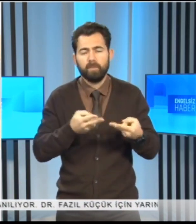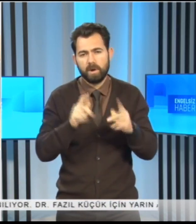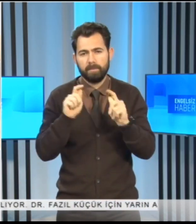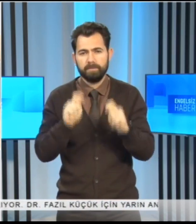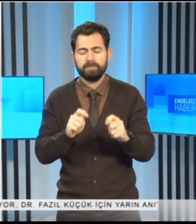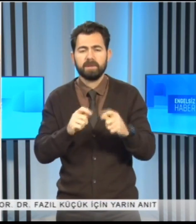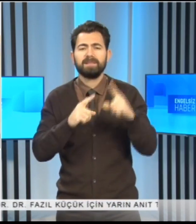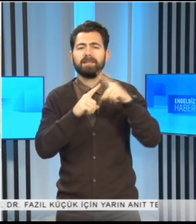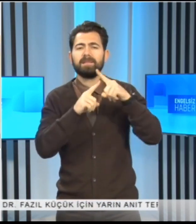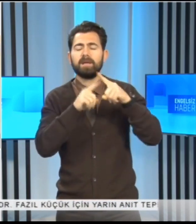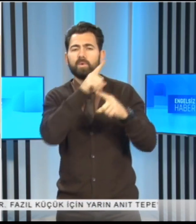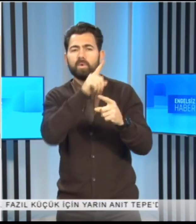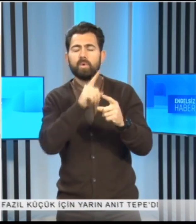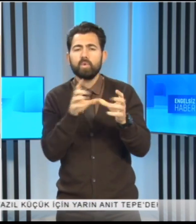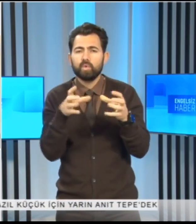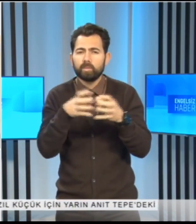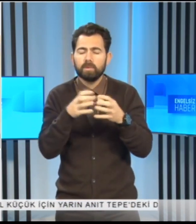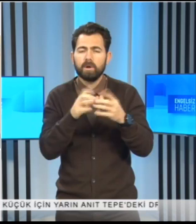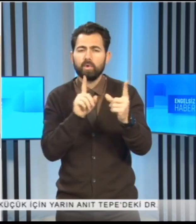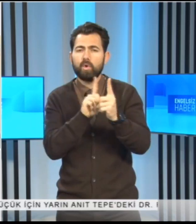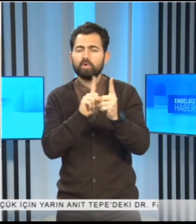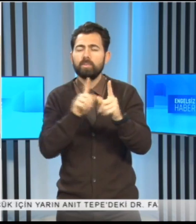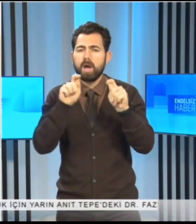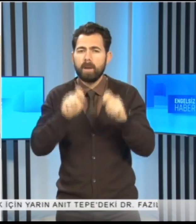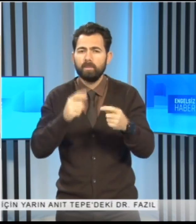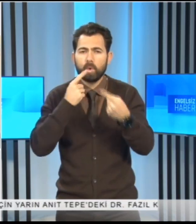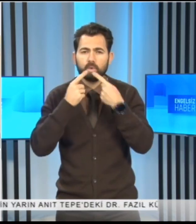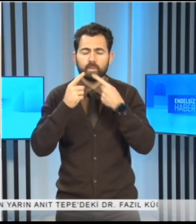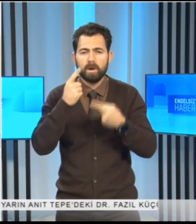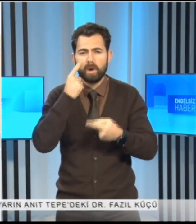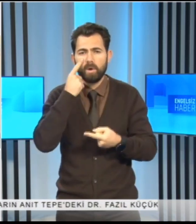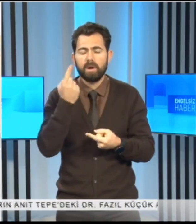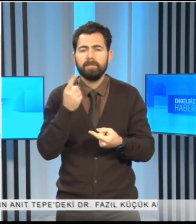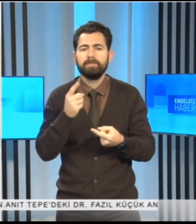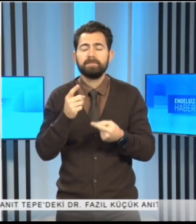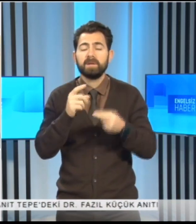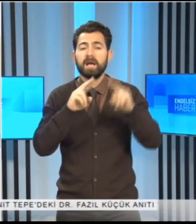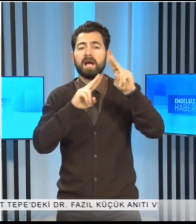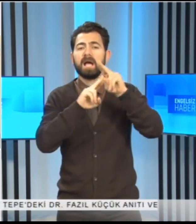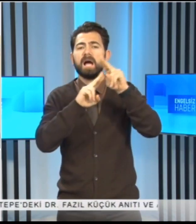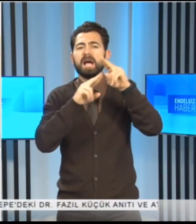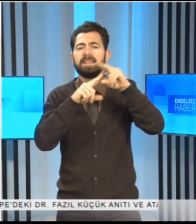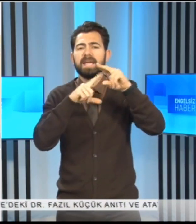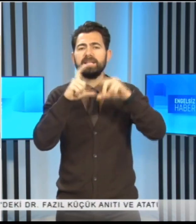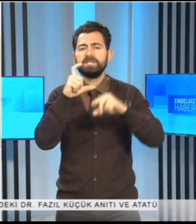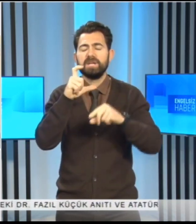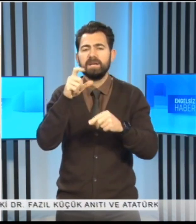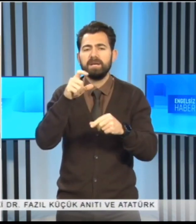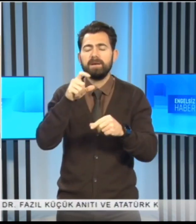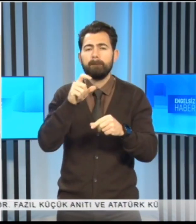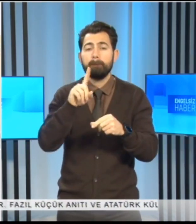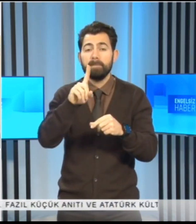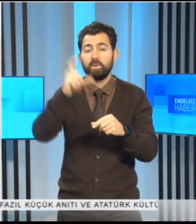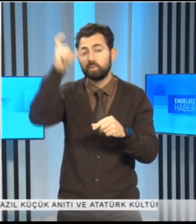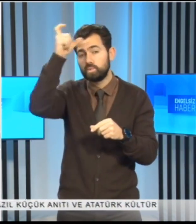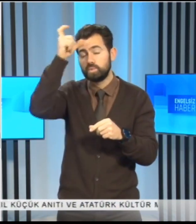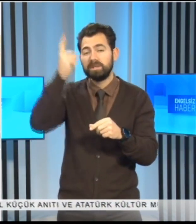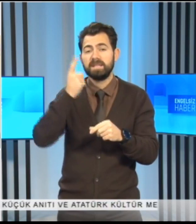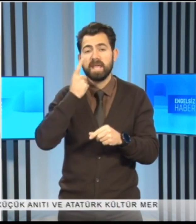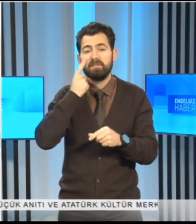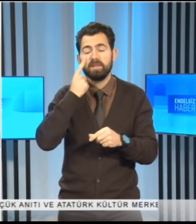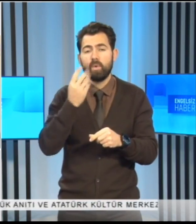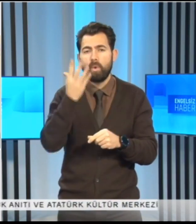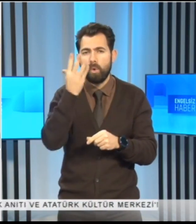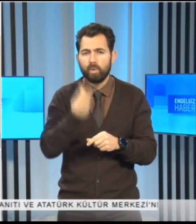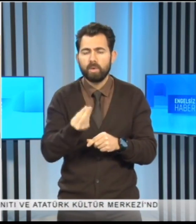etti. Tatar, heyetle görüşmesinde yaptığı konuşmada Kuzey Kıbrıs Türk Cumhuriyeti'ni bir